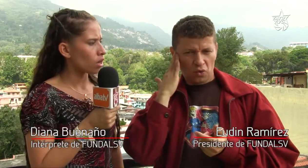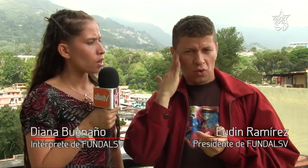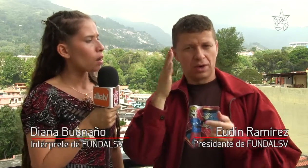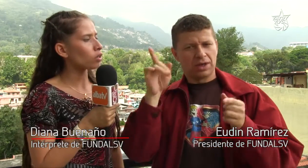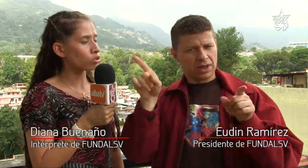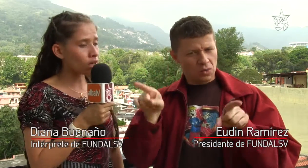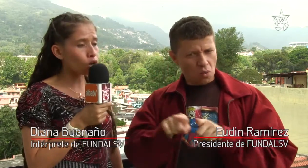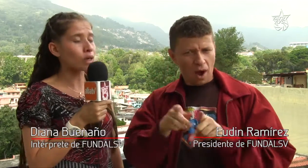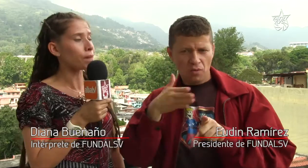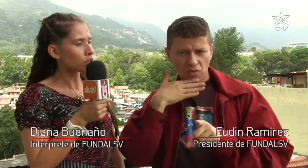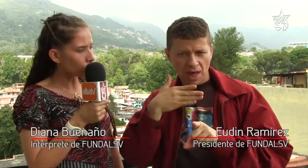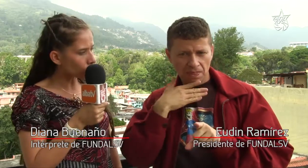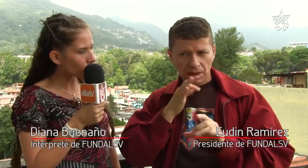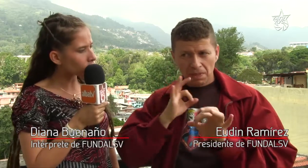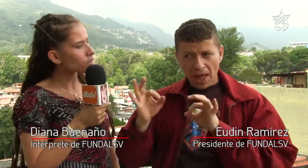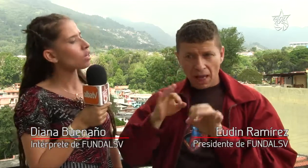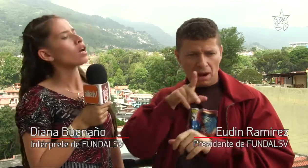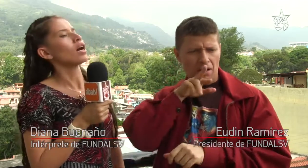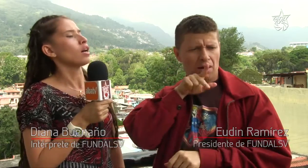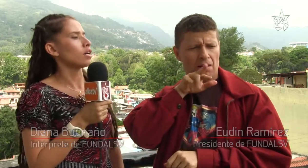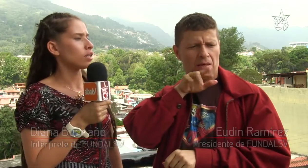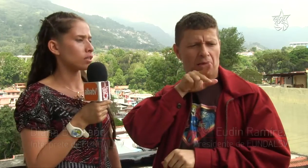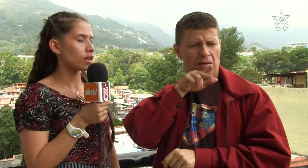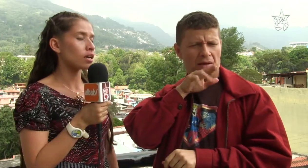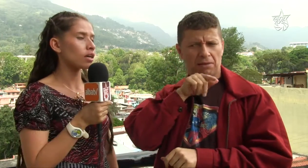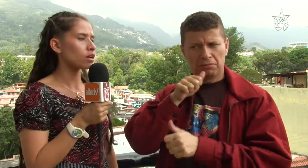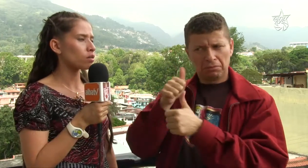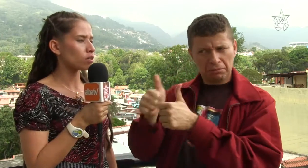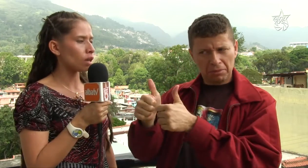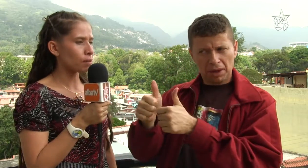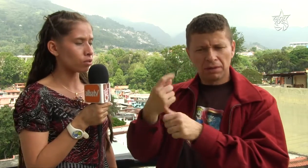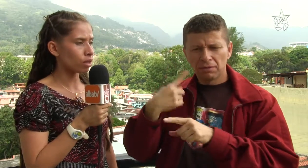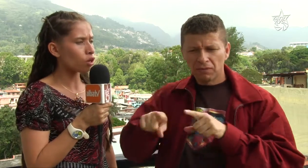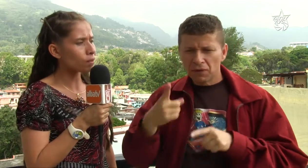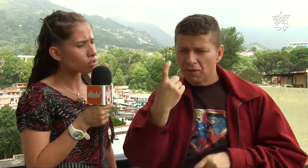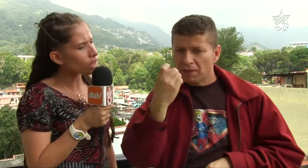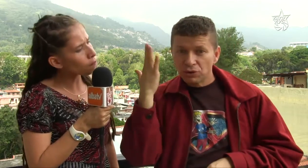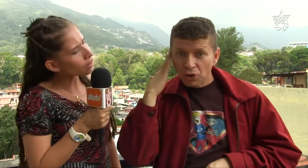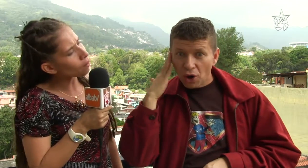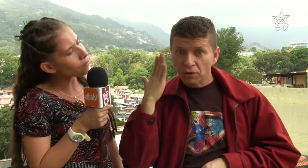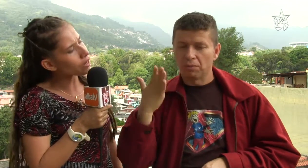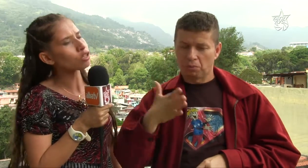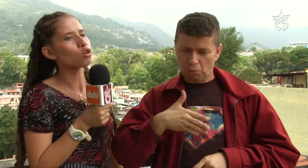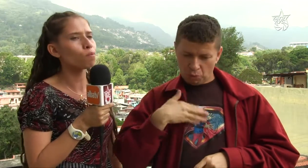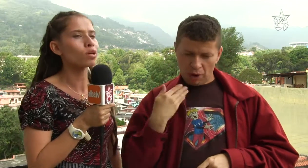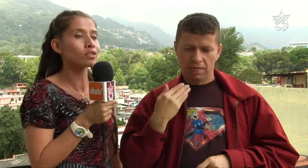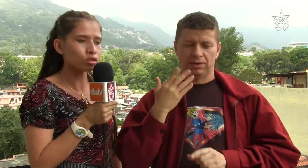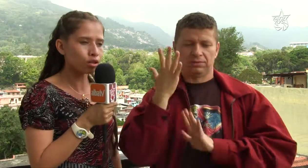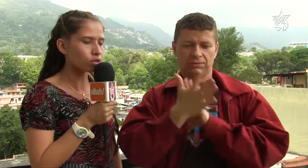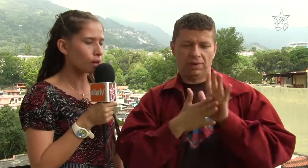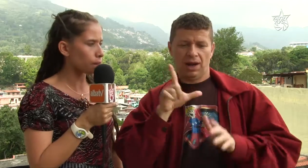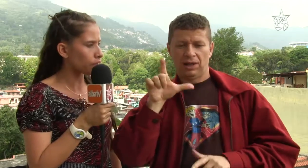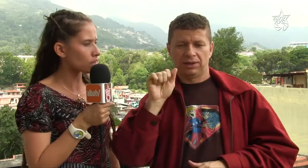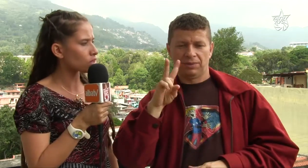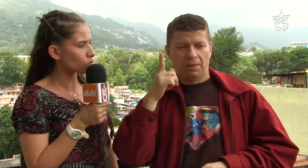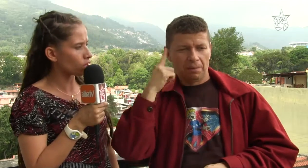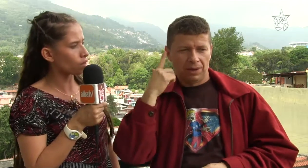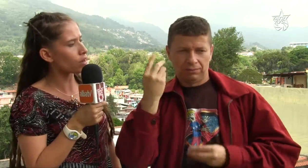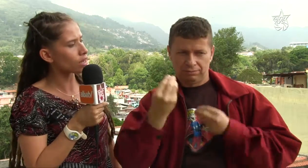Entonces las otras personas, las personas convencionales van a ver cómo el sordo se expresa en su lengua de